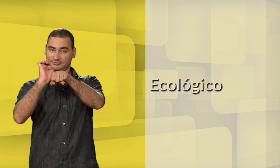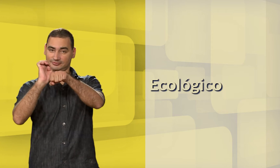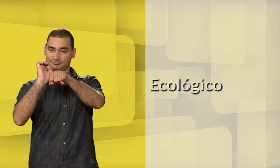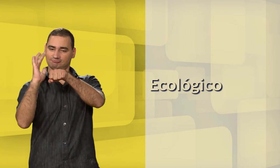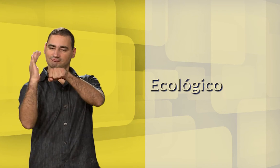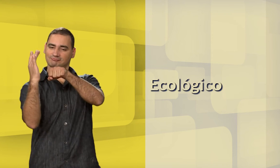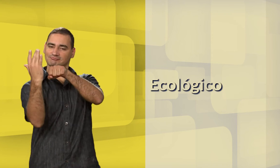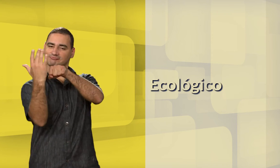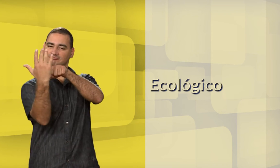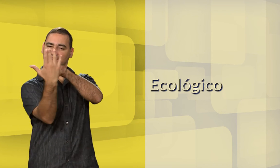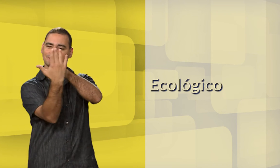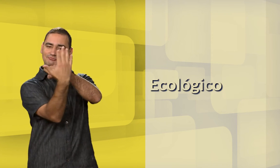Ecológico